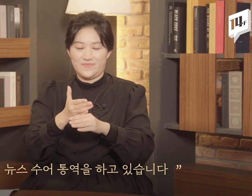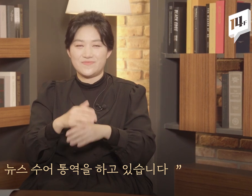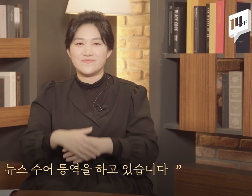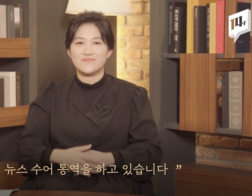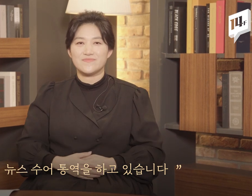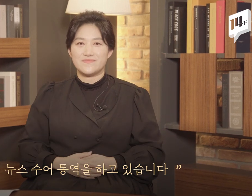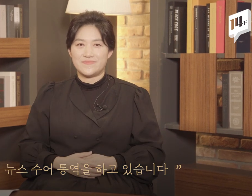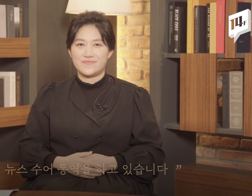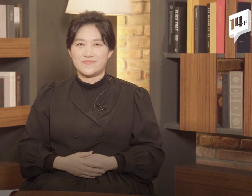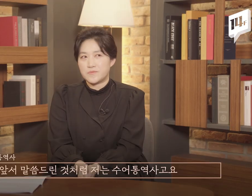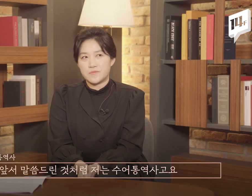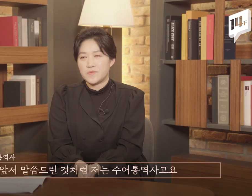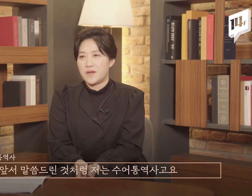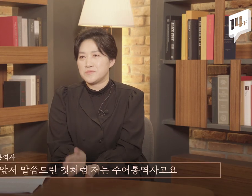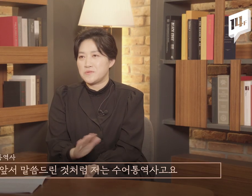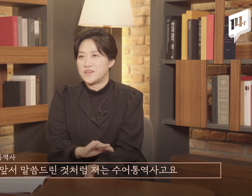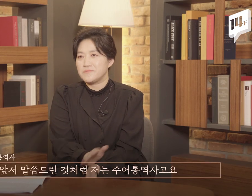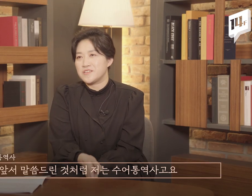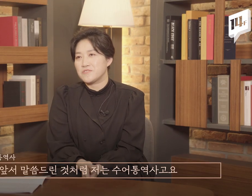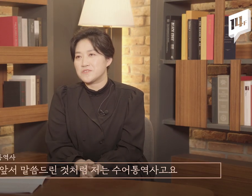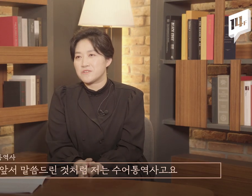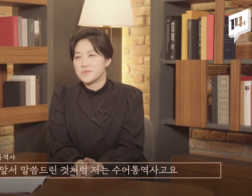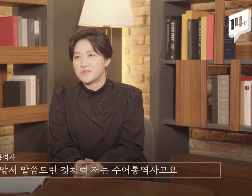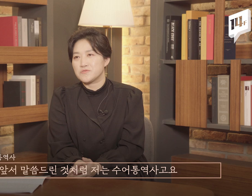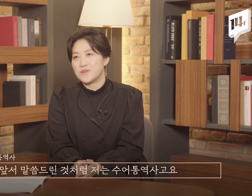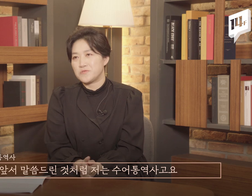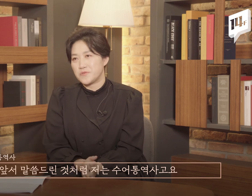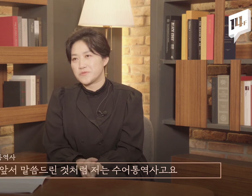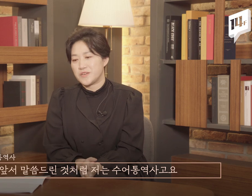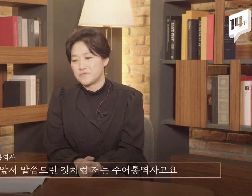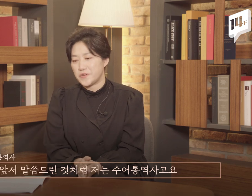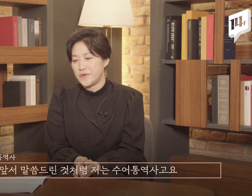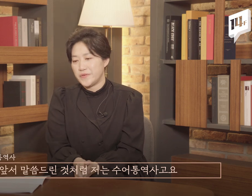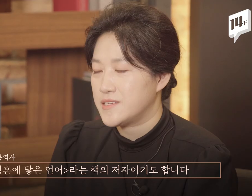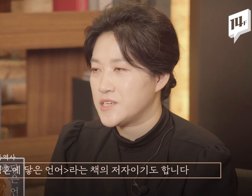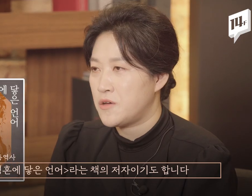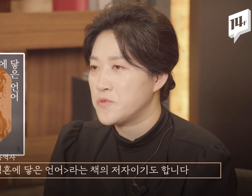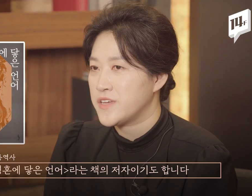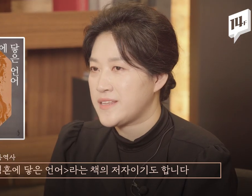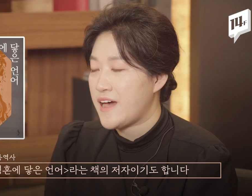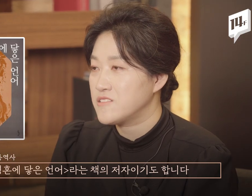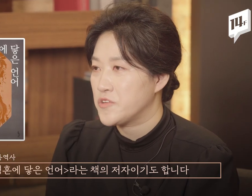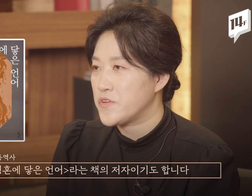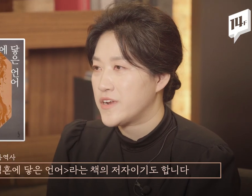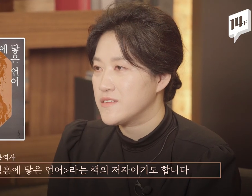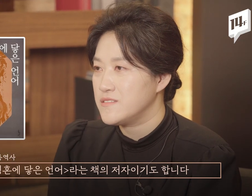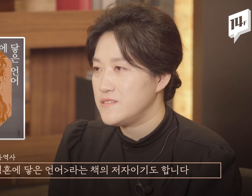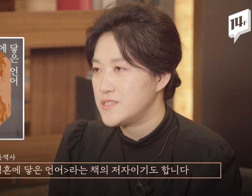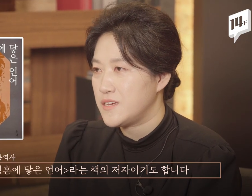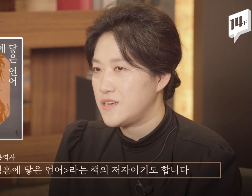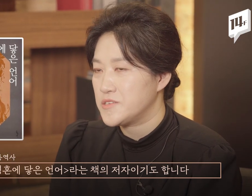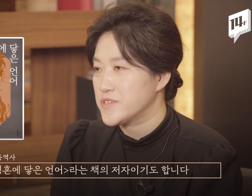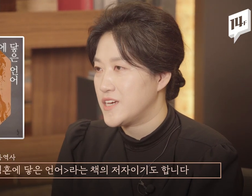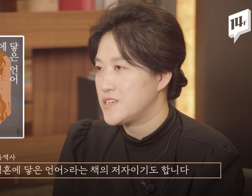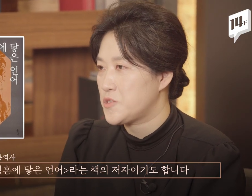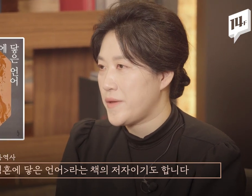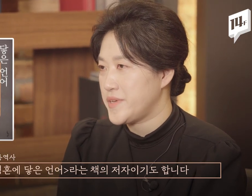수화통역사 앞서 말씀드린 것처럼 저는 수화통역사고요. 영혼에 닿은 언어라는 책의 저자이기도 합니다.